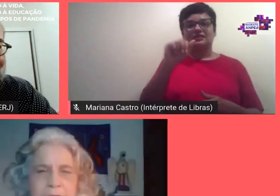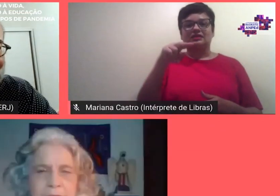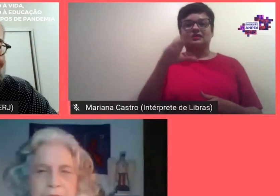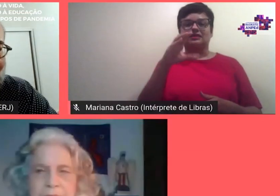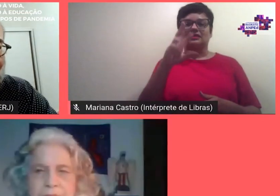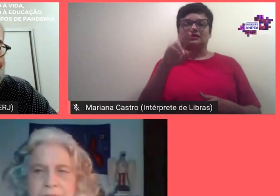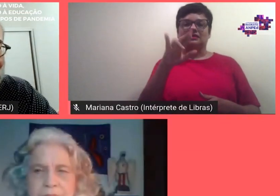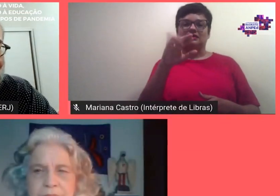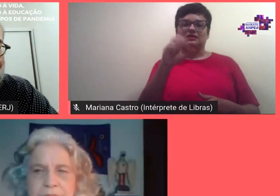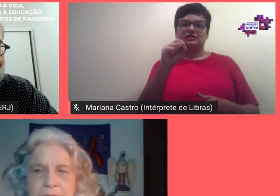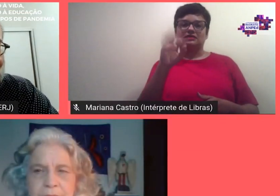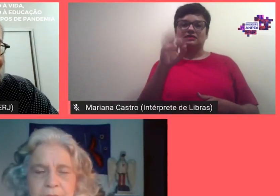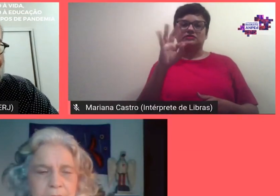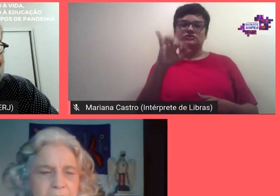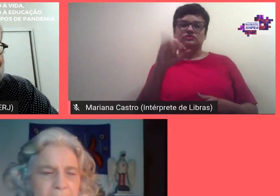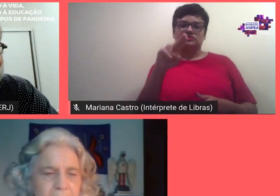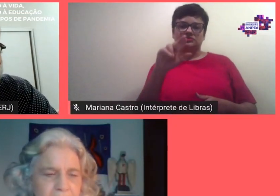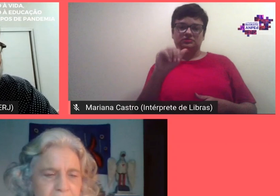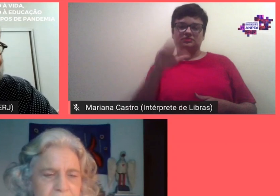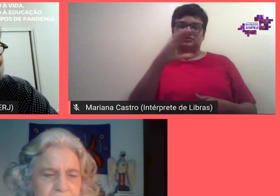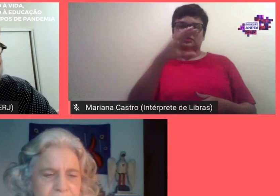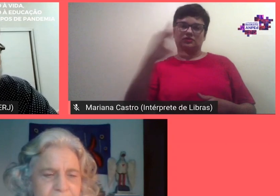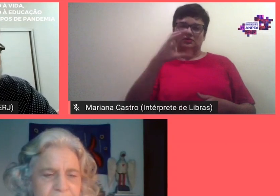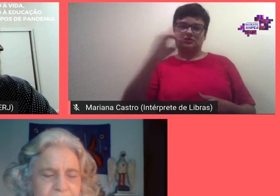a nossa coordenadora geral